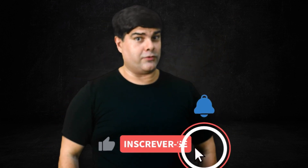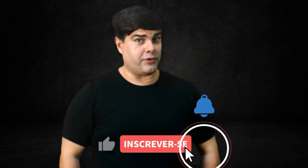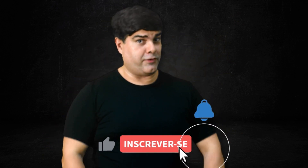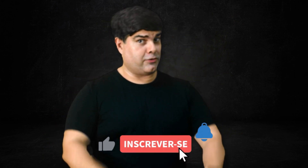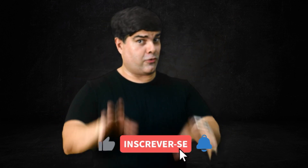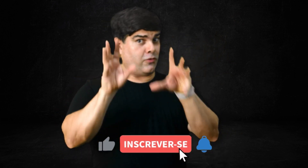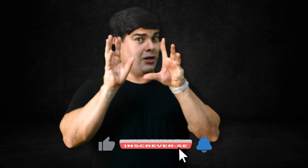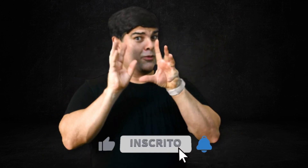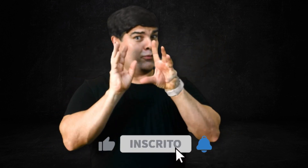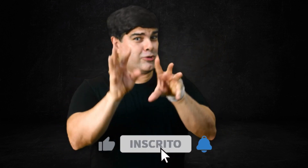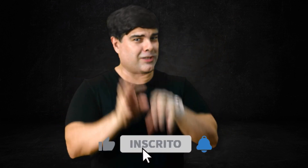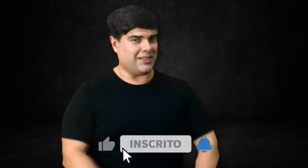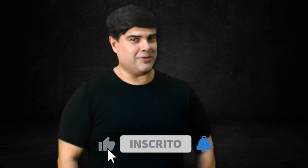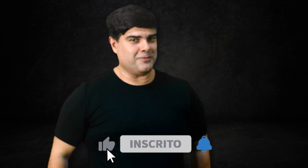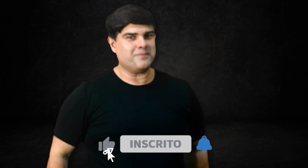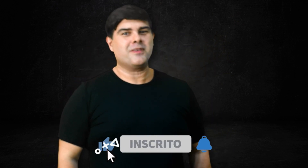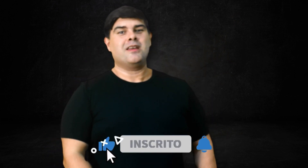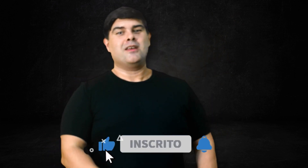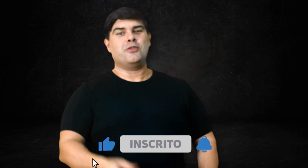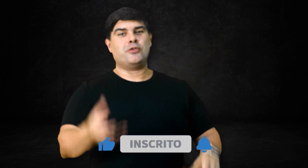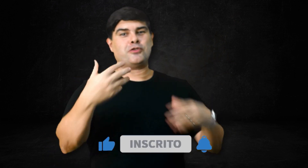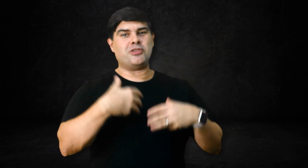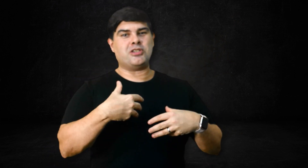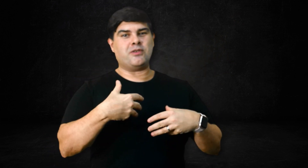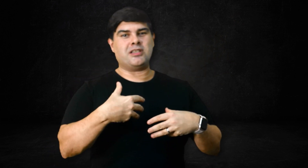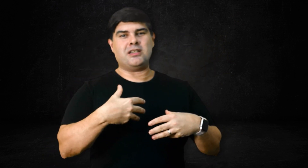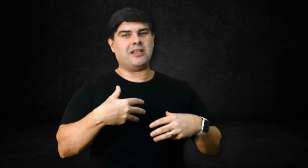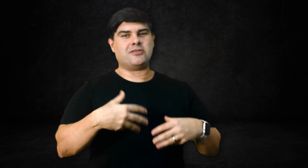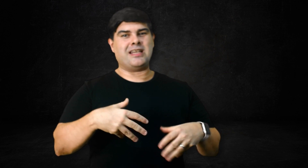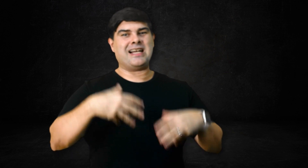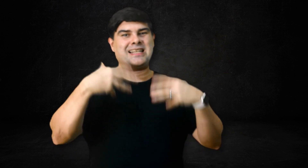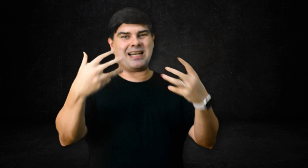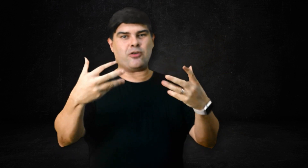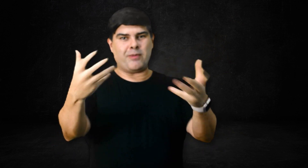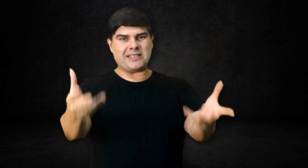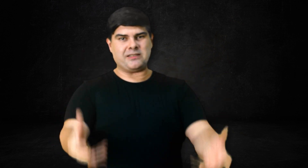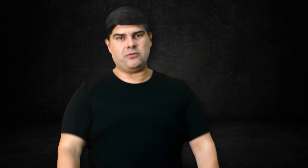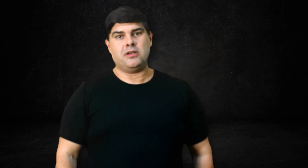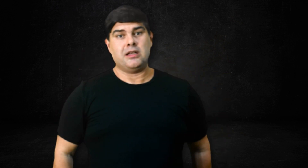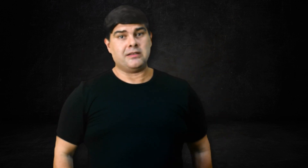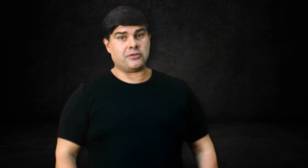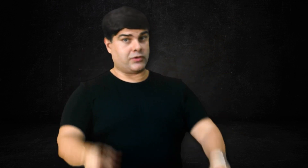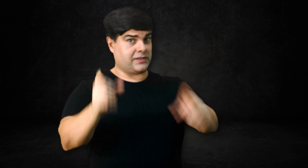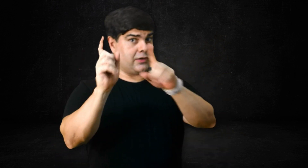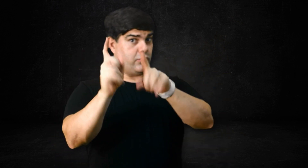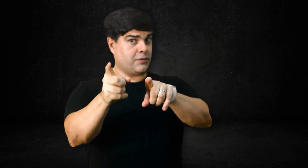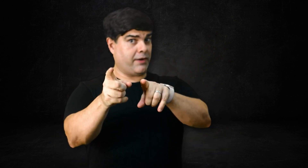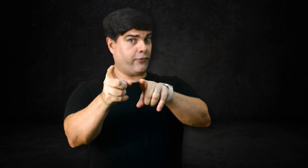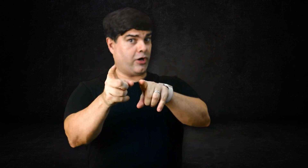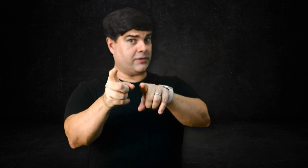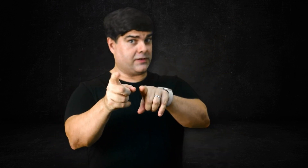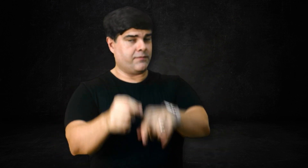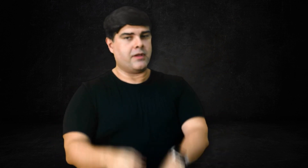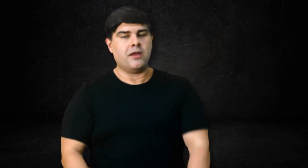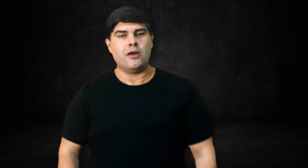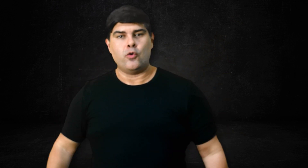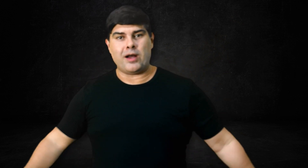Foi feito com muito carinho. E o nosso objetivo aqui é agregar ao máximo na sua saúde e performance. Um